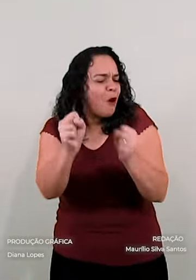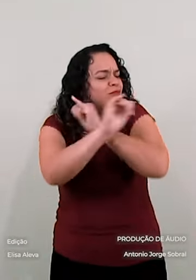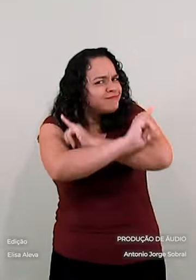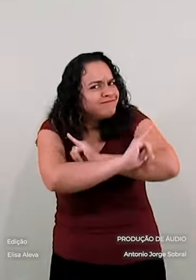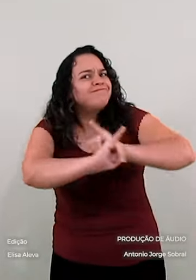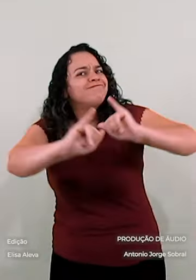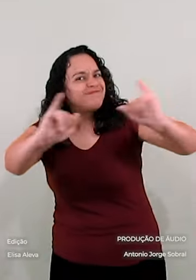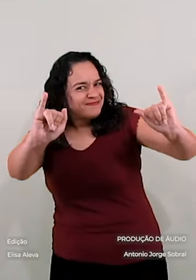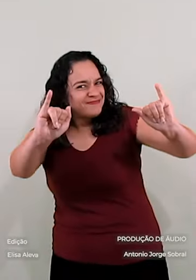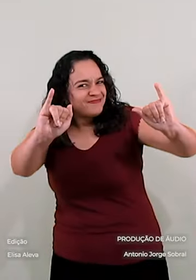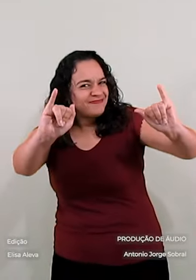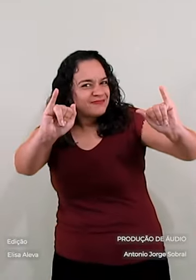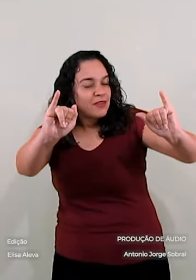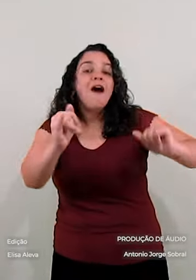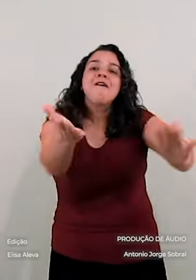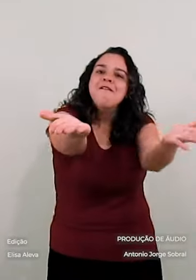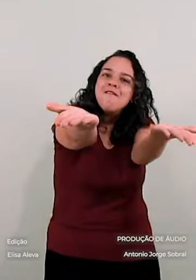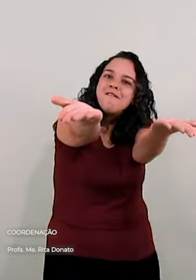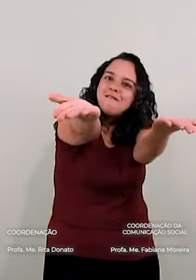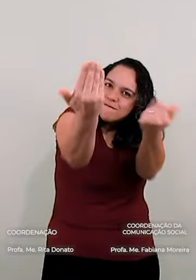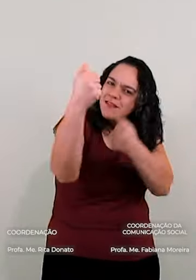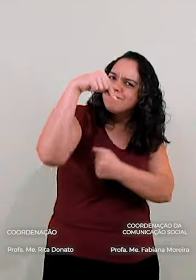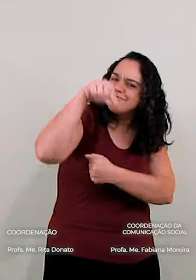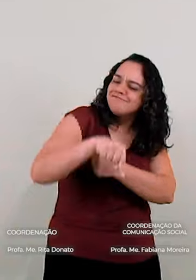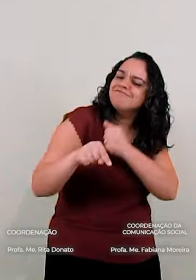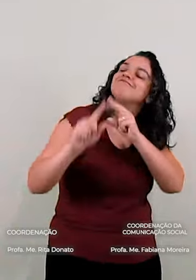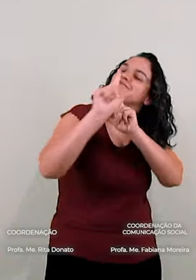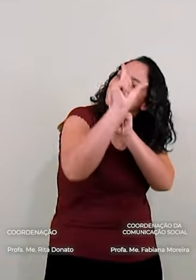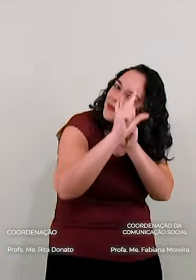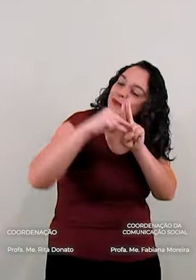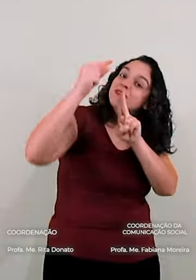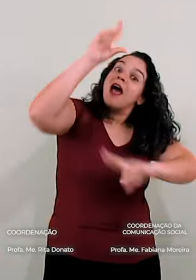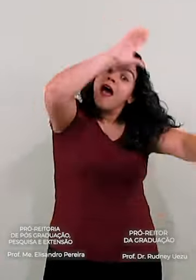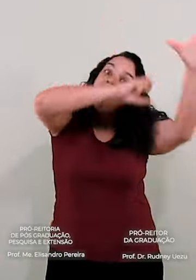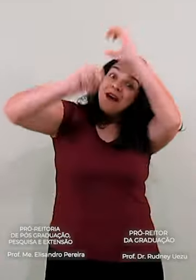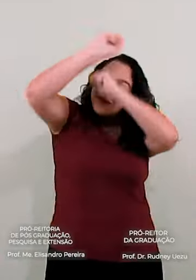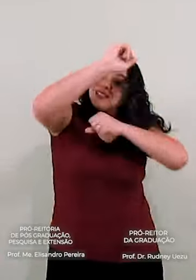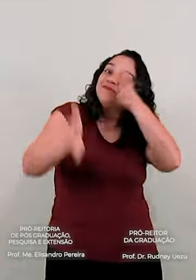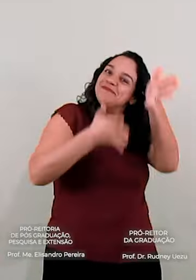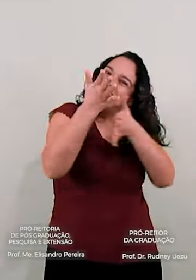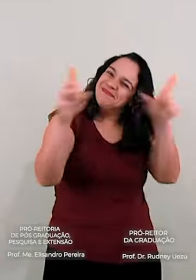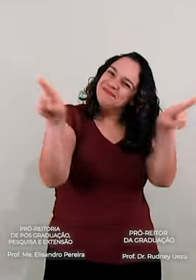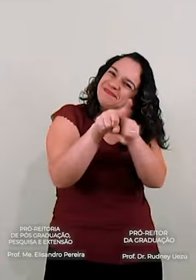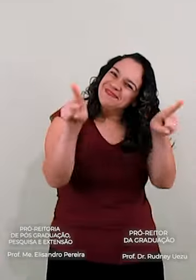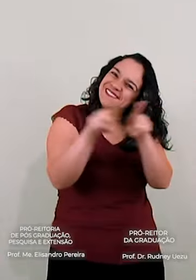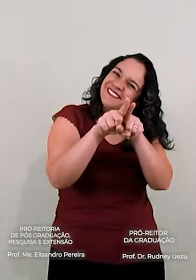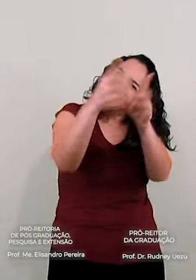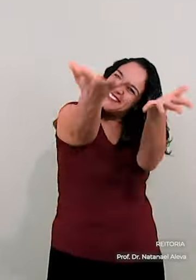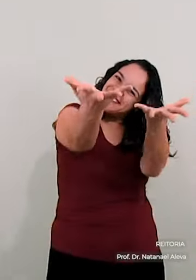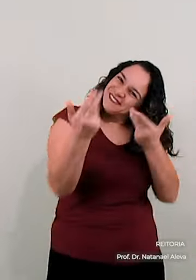vocês podem divulgar. Vem aqui para o ONU Santana, vamos aprender Libras. Vem para cá!